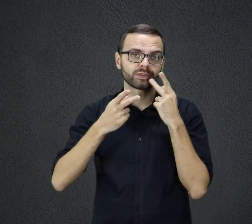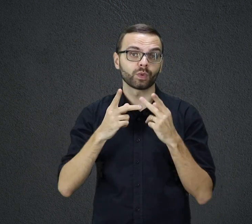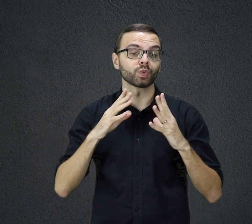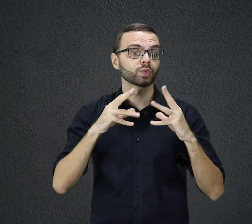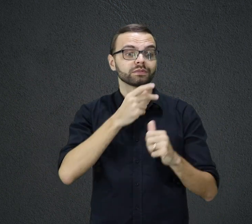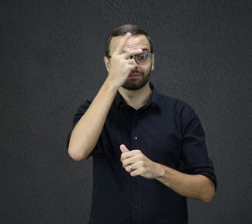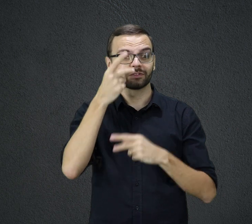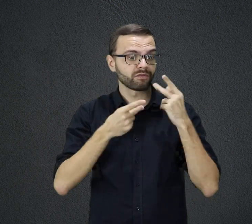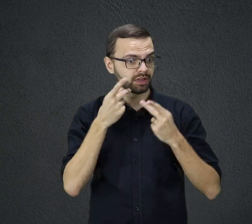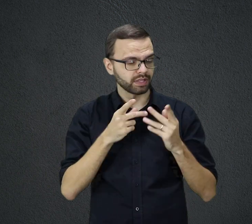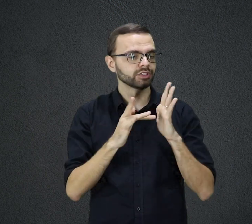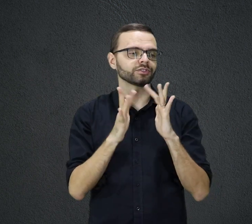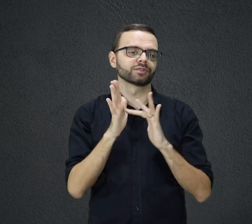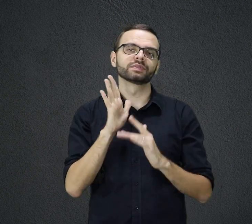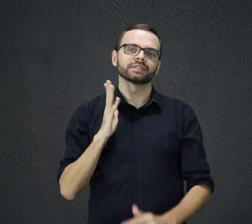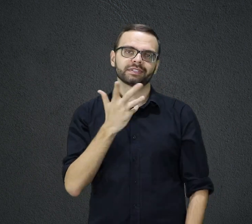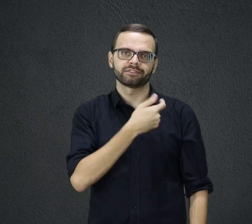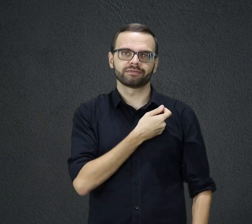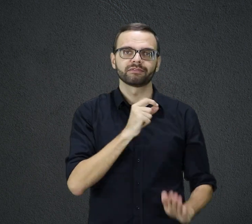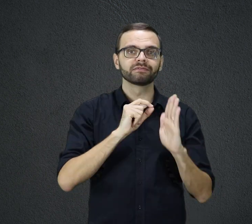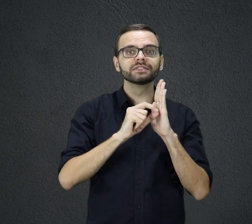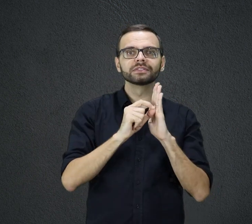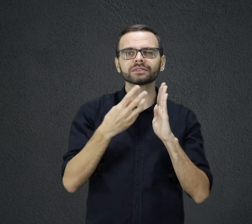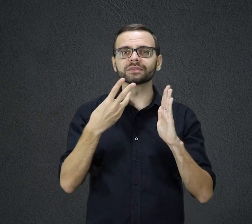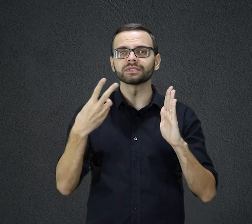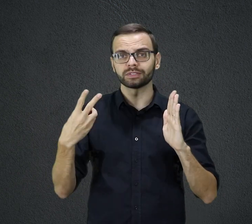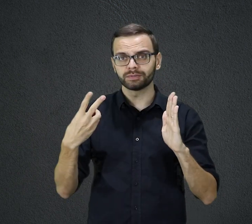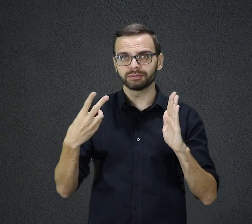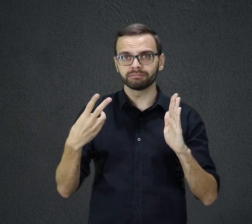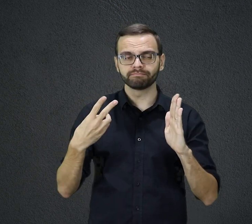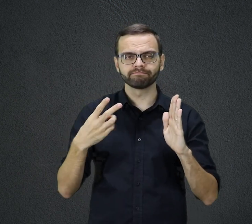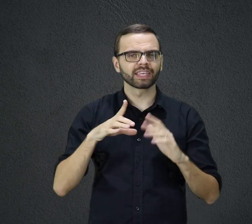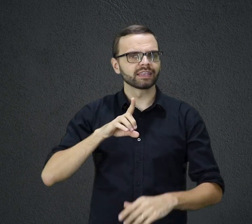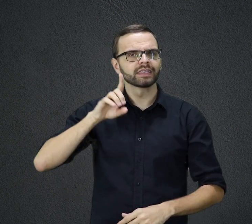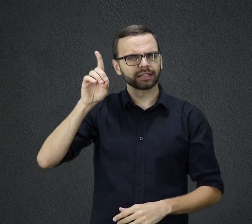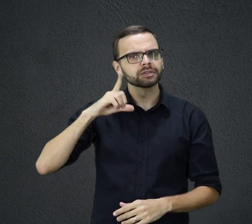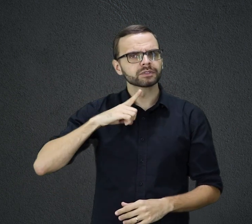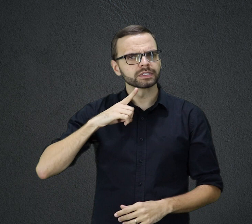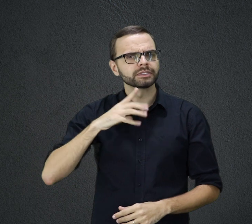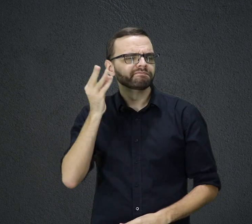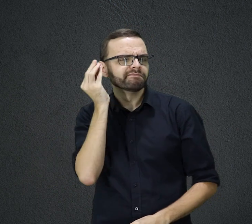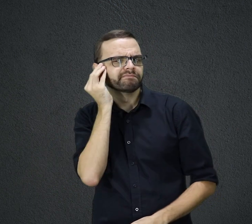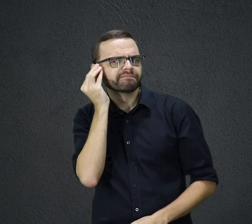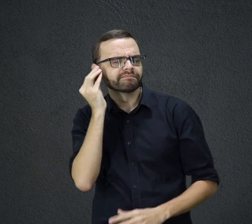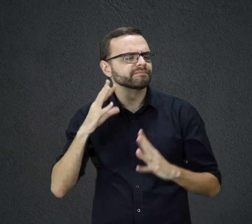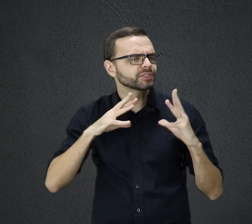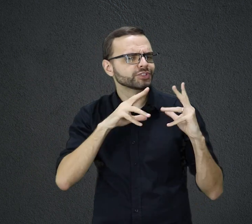Está no versículo 32. Deus tem todo o interesse em ver sua mensagem proclamada no mundo